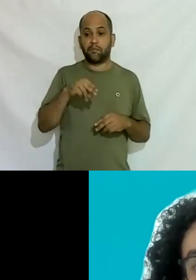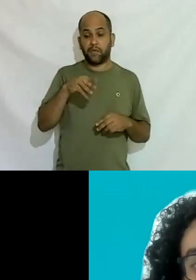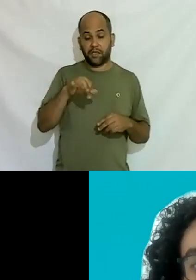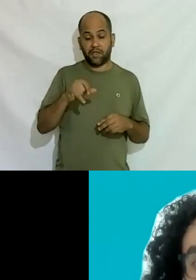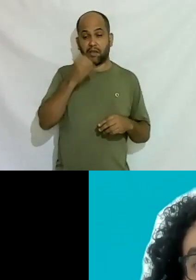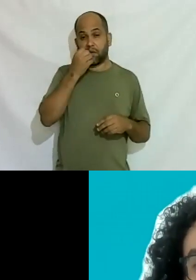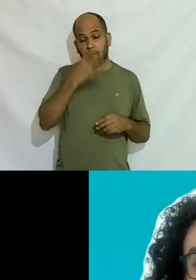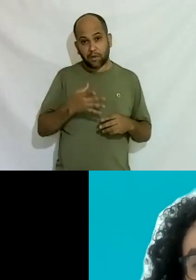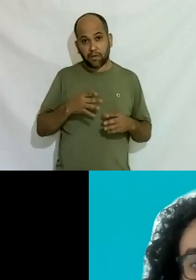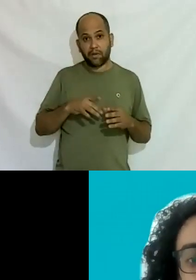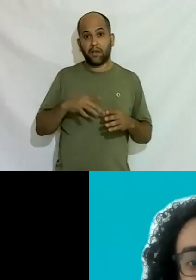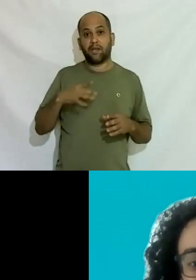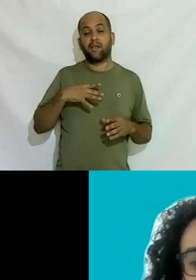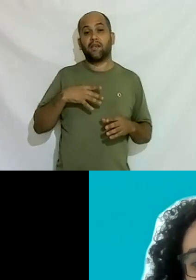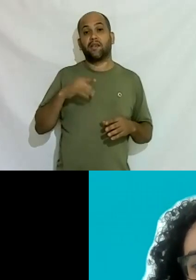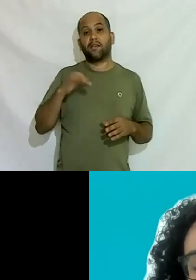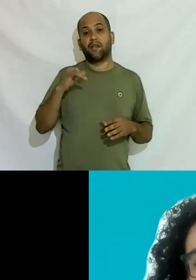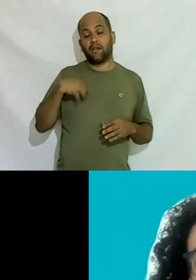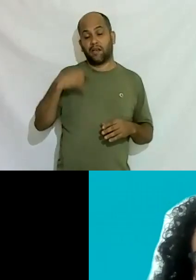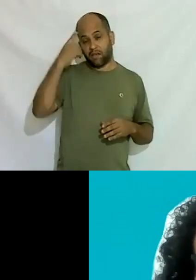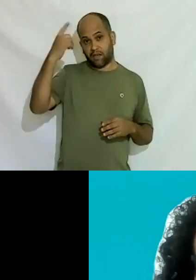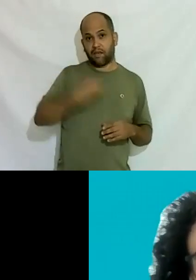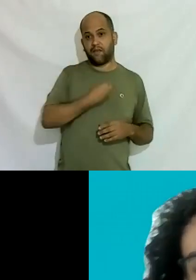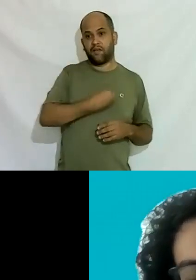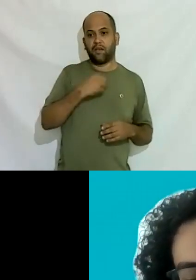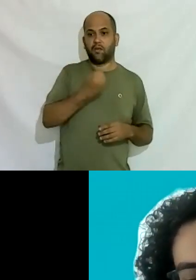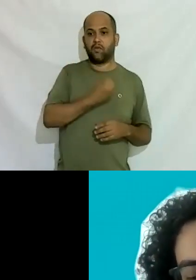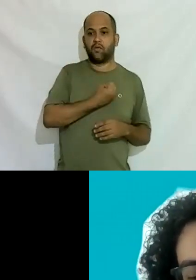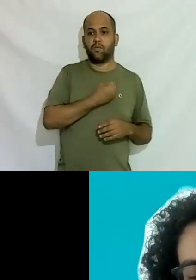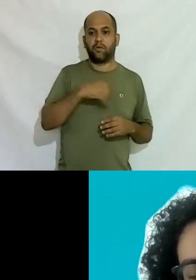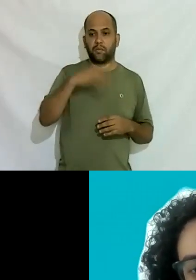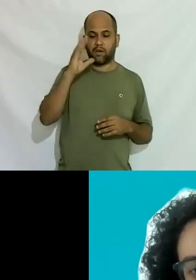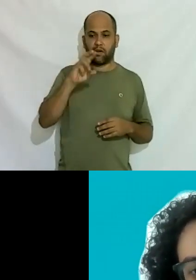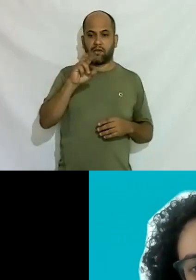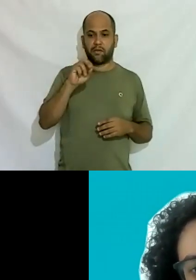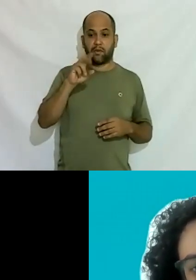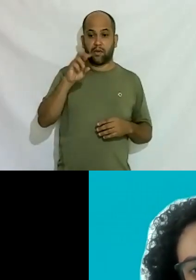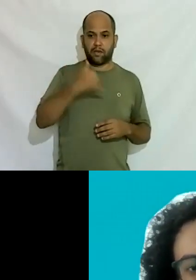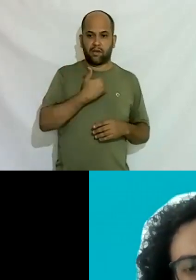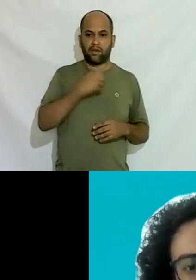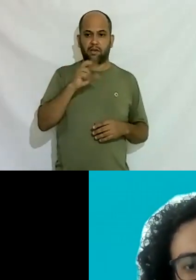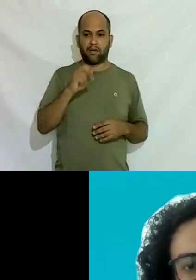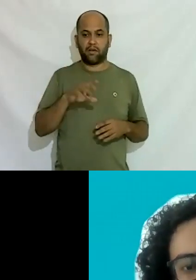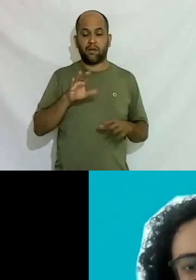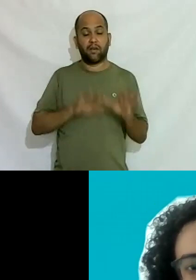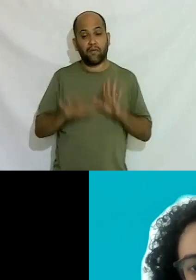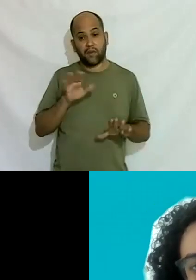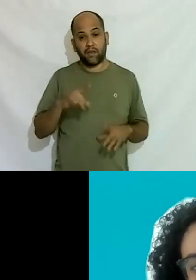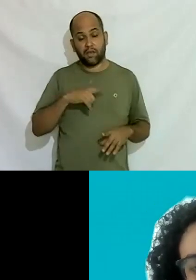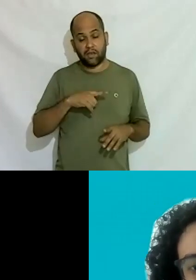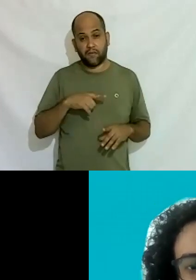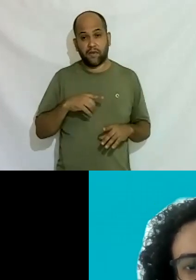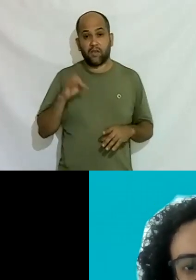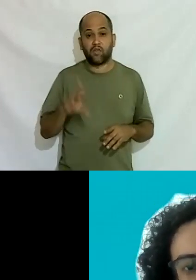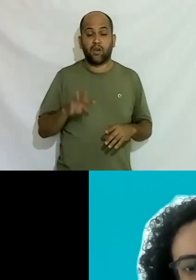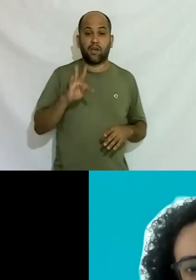expectativa de vida não é 35 e sim um número chutando aí 50 anos eu diria que talvez se você pegasse a população só as